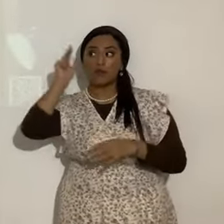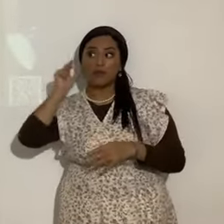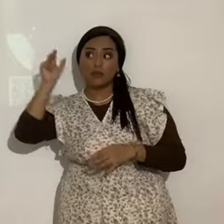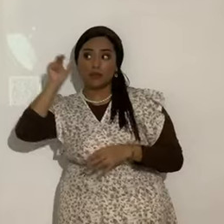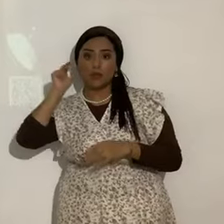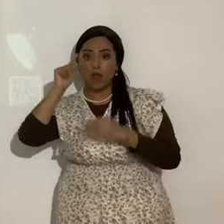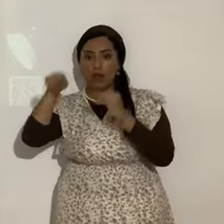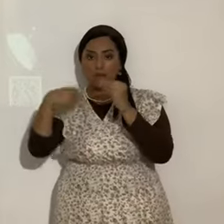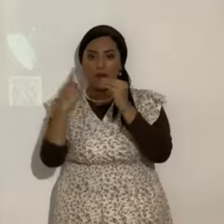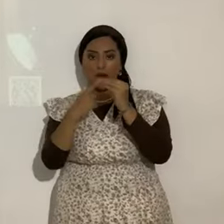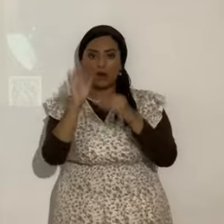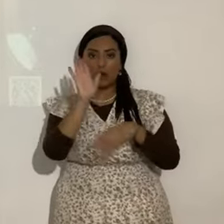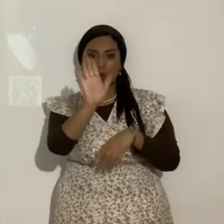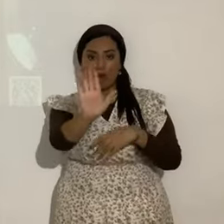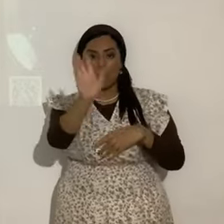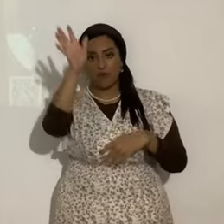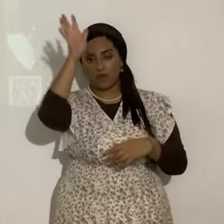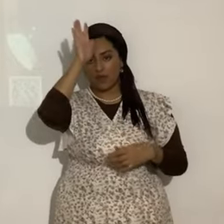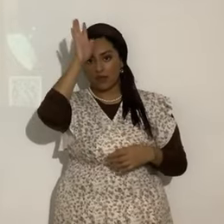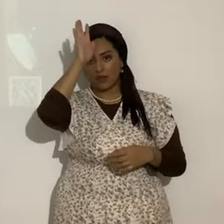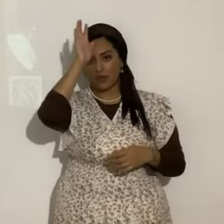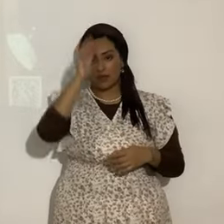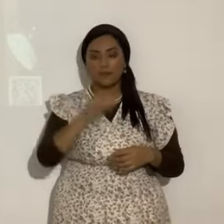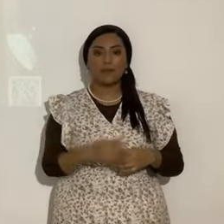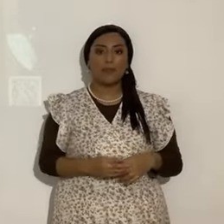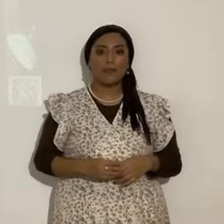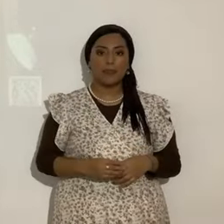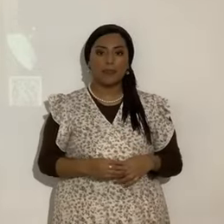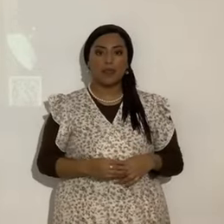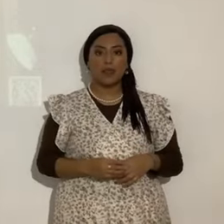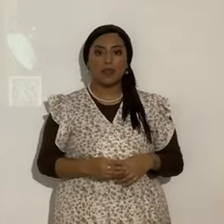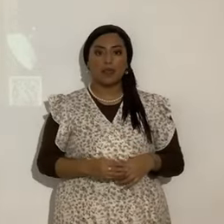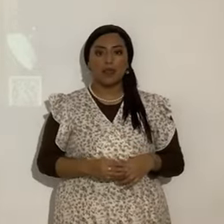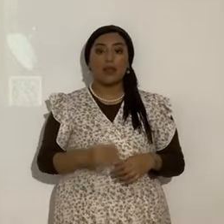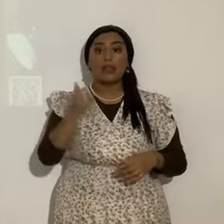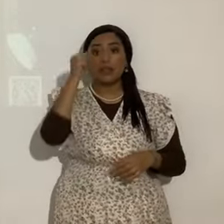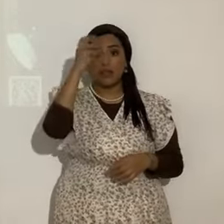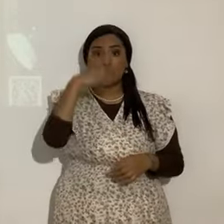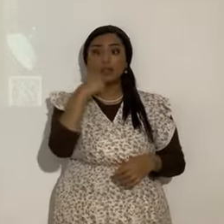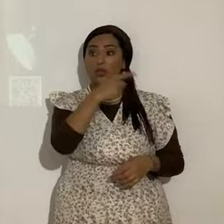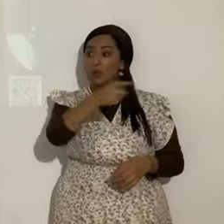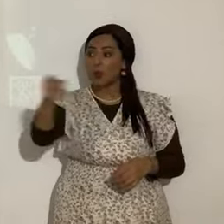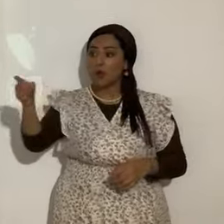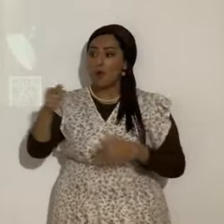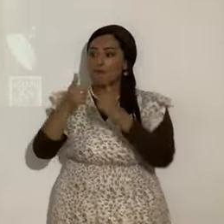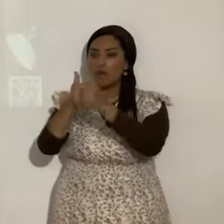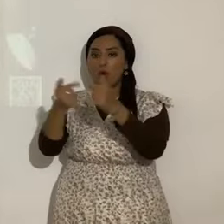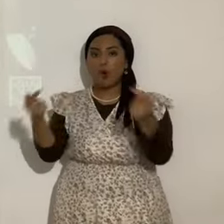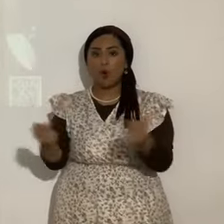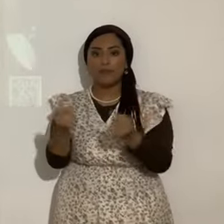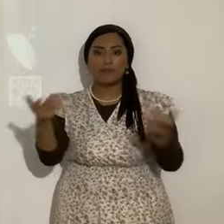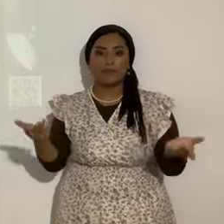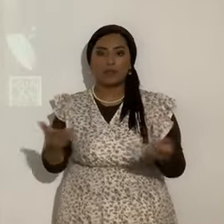de vuestro Padre. Ya le estaba diciendo que eran hijos de Satanás. Él es la palabra del Ojim,